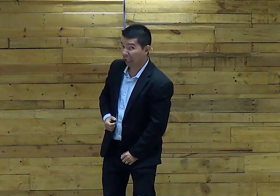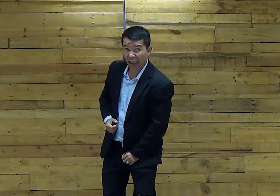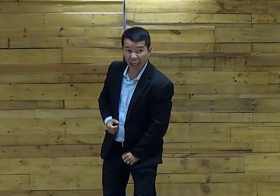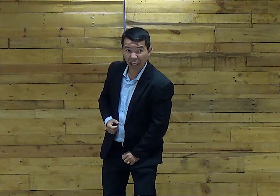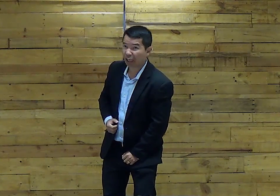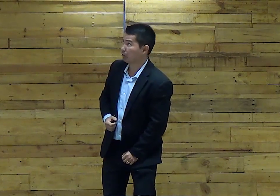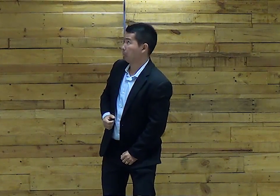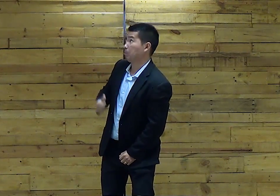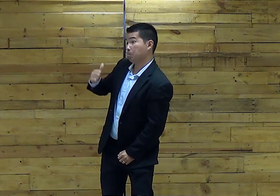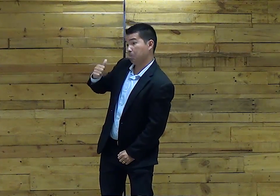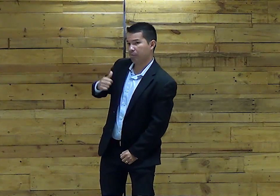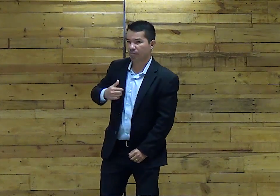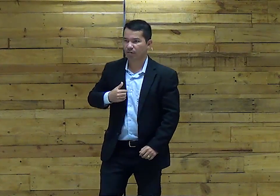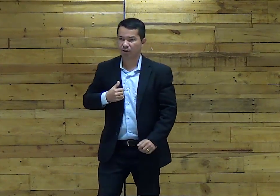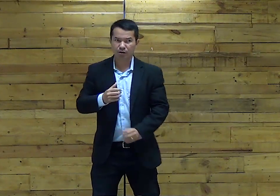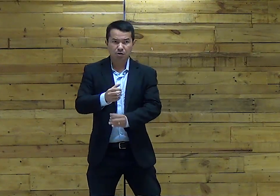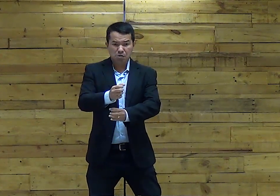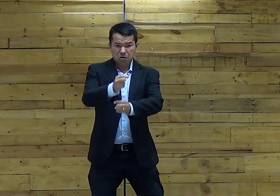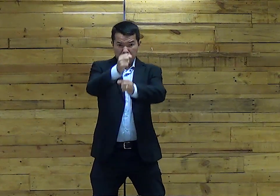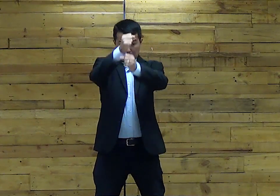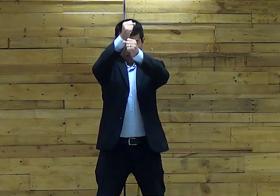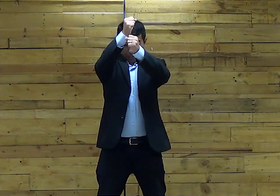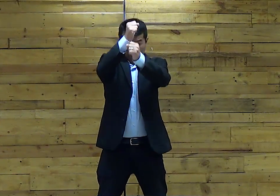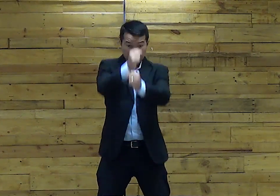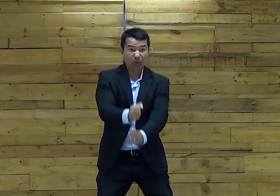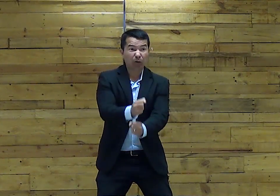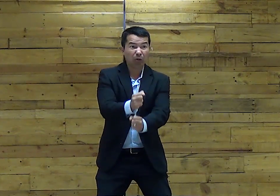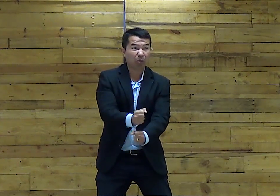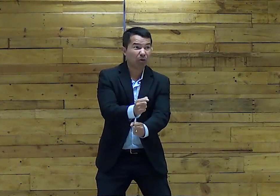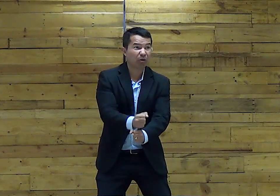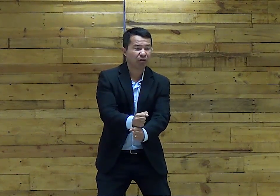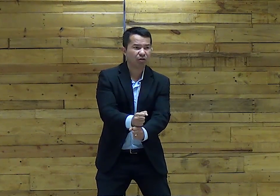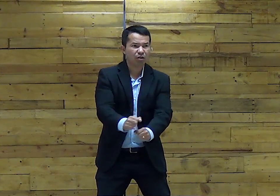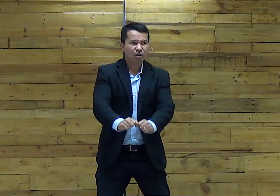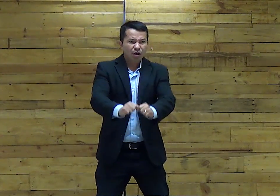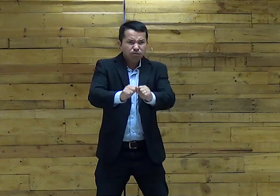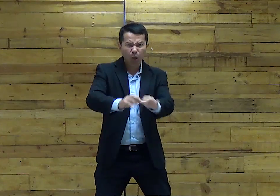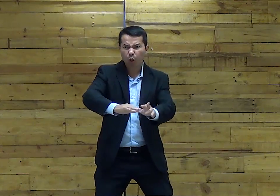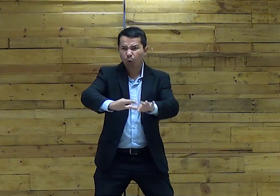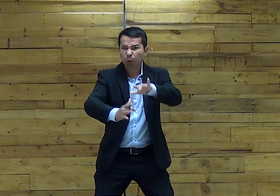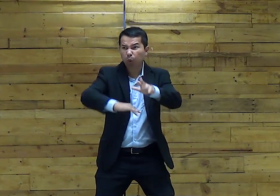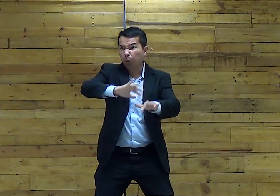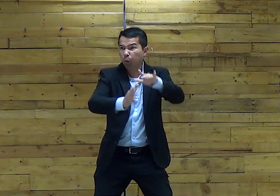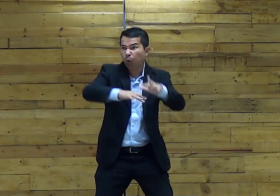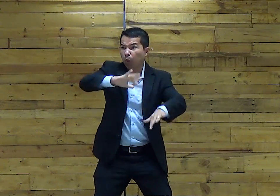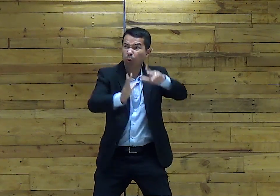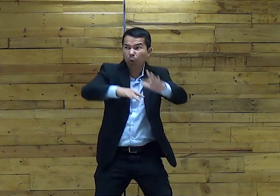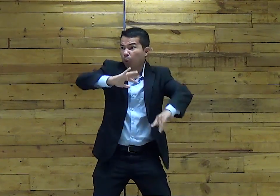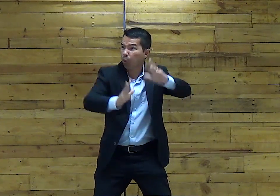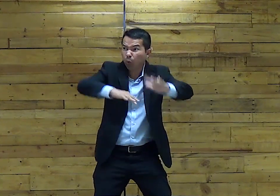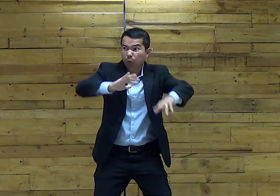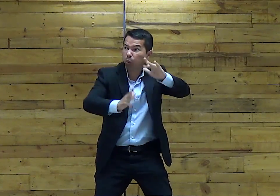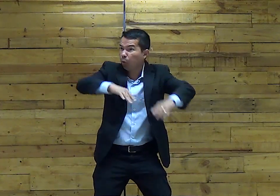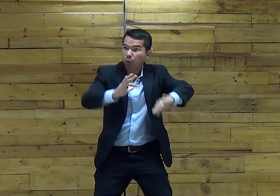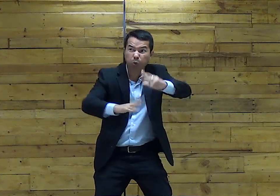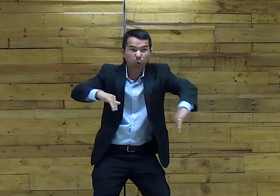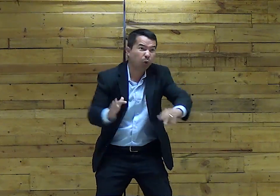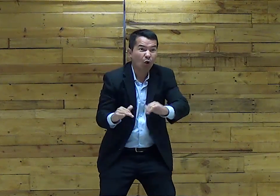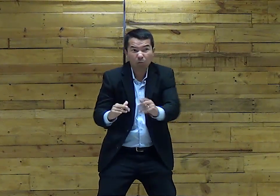toque na água Tá bom? Vou fazer isso Moisés Pega o seu cajado E toca na água E as águas